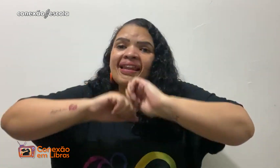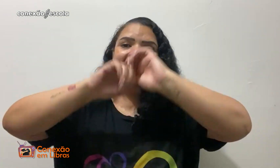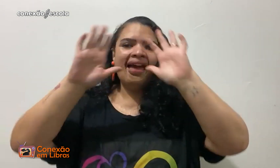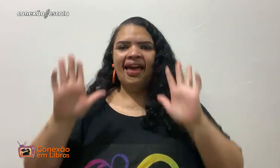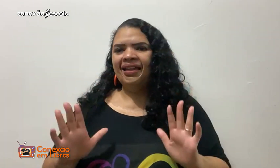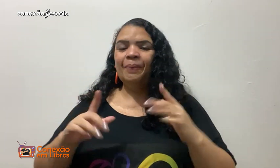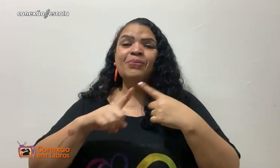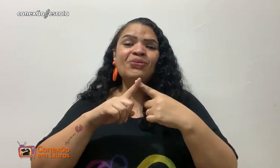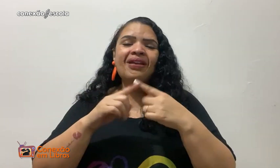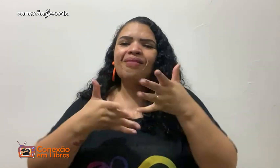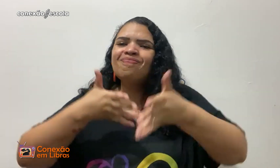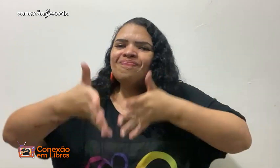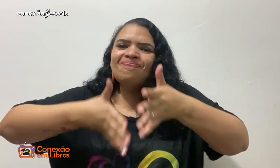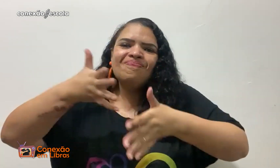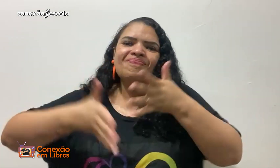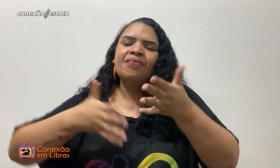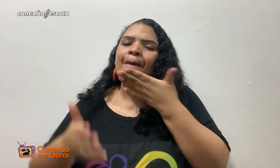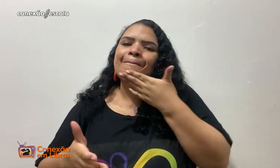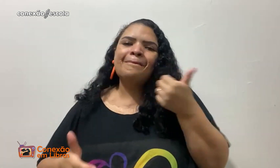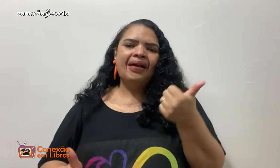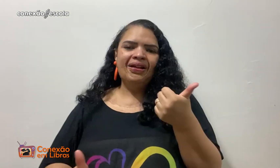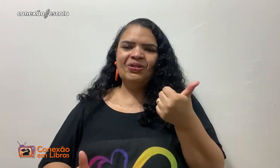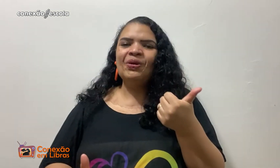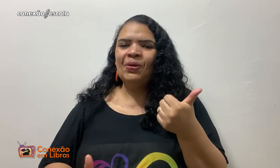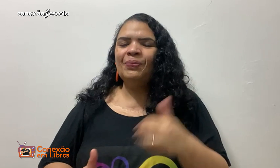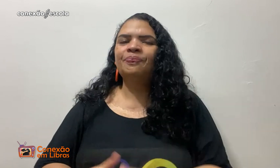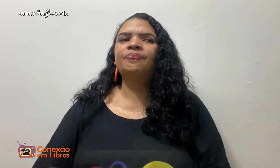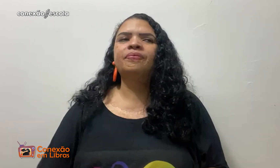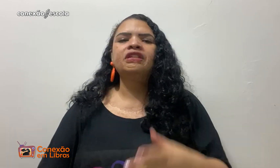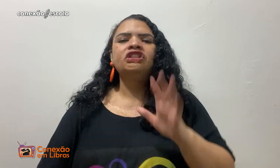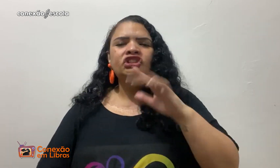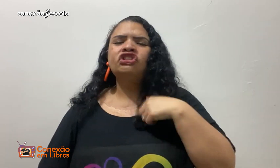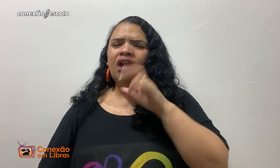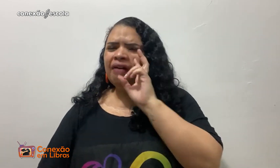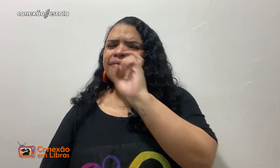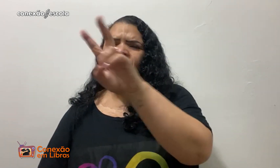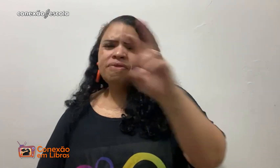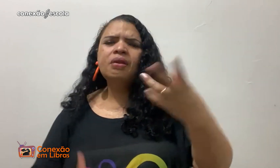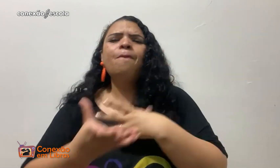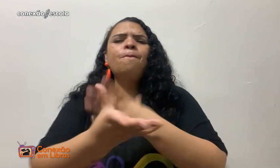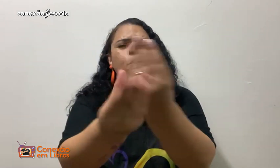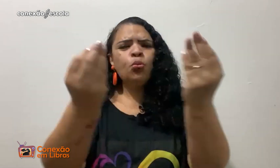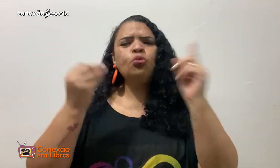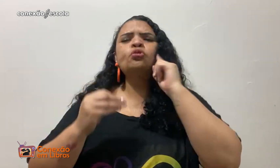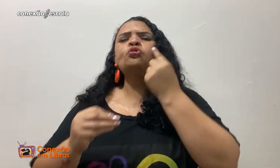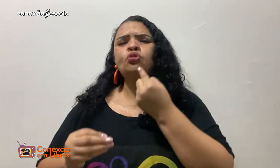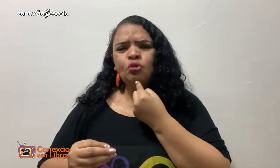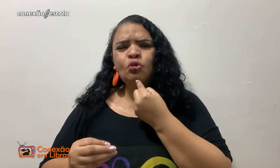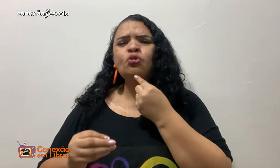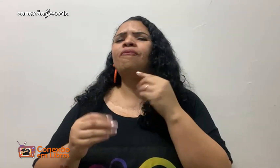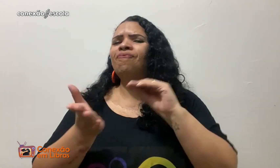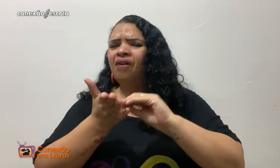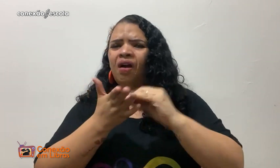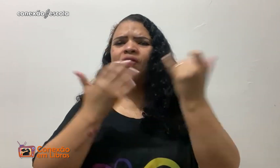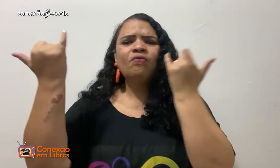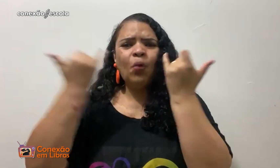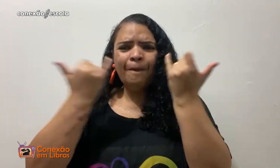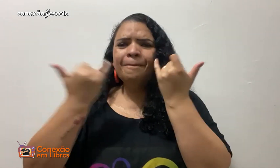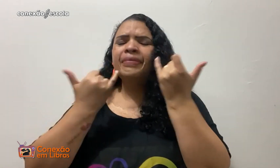dela de ser autista e é muito mais clara pra mim por causa da sinalização. Eu já vi muitos pais surdos também